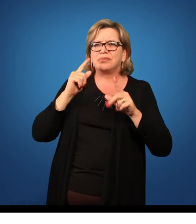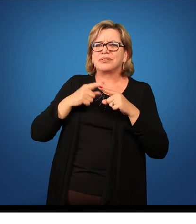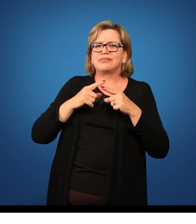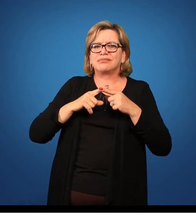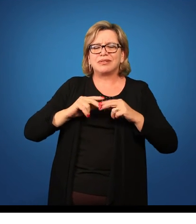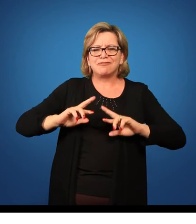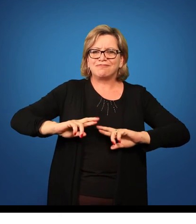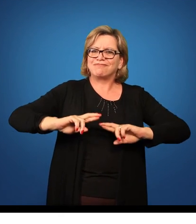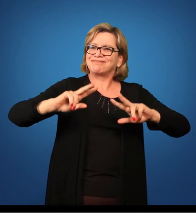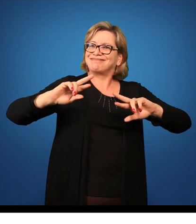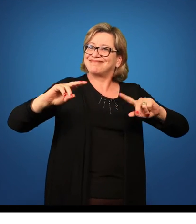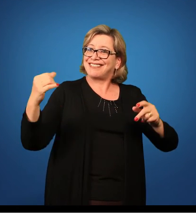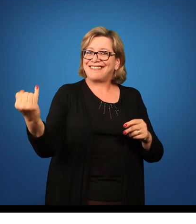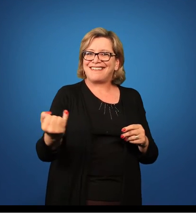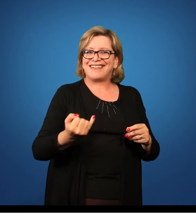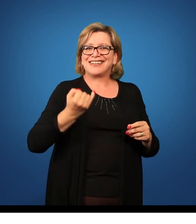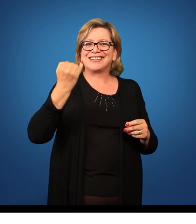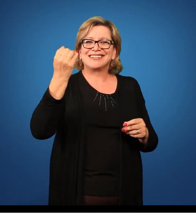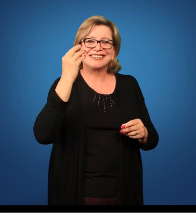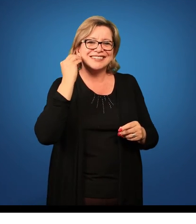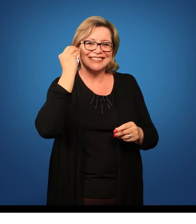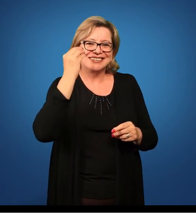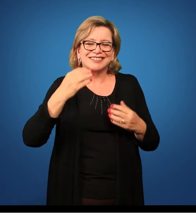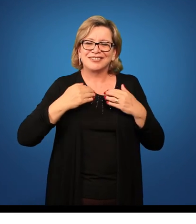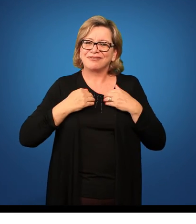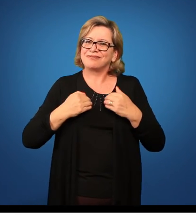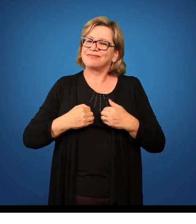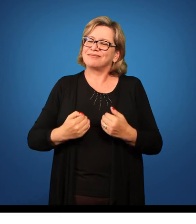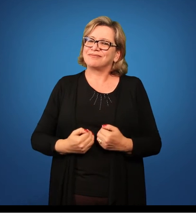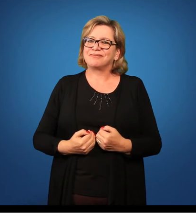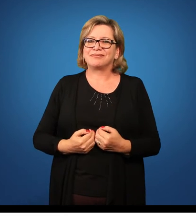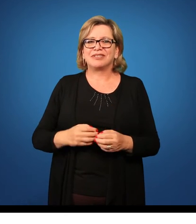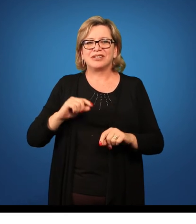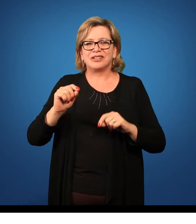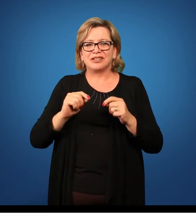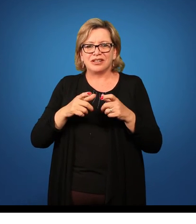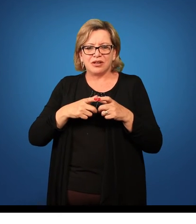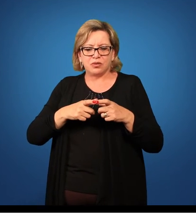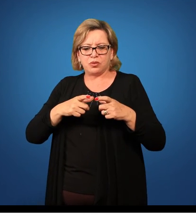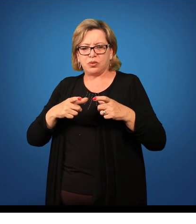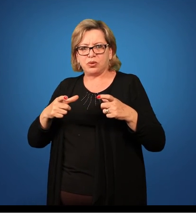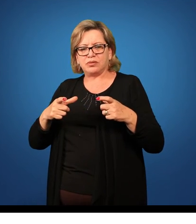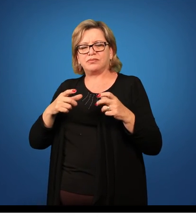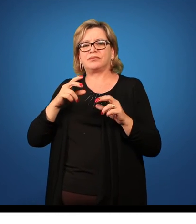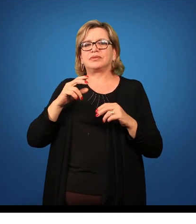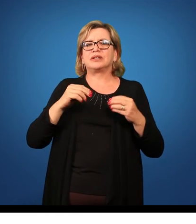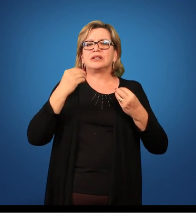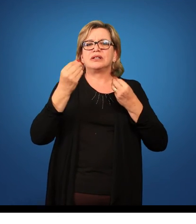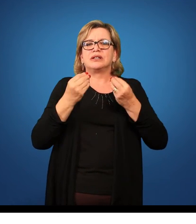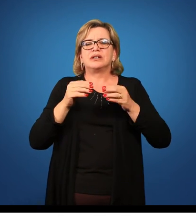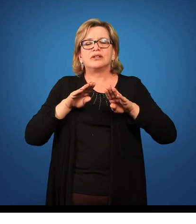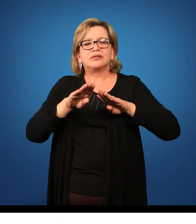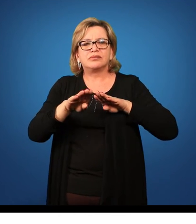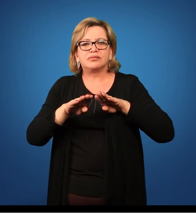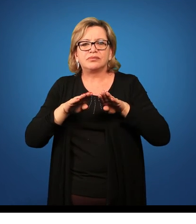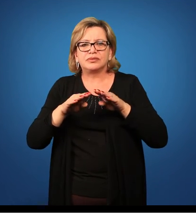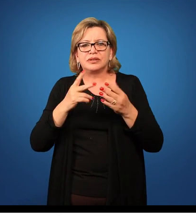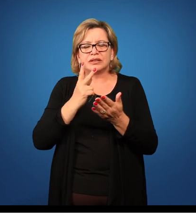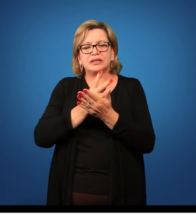diversidades de experiências corporais. Então, ao ampliarmos esse nosso vocabulário de movimentos,